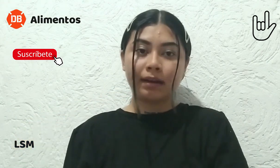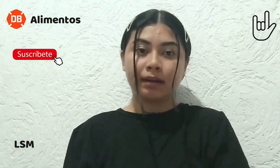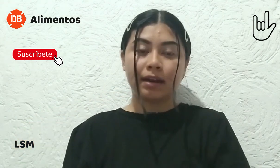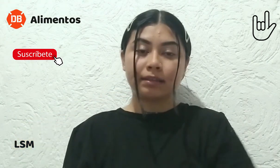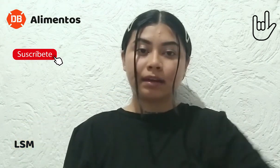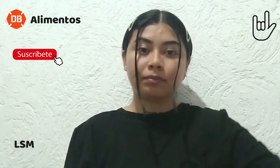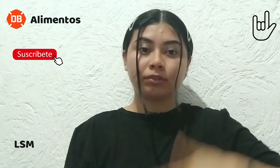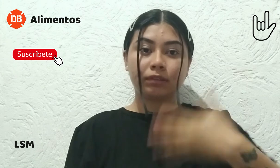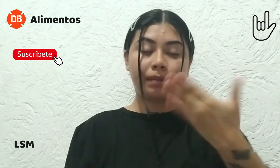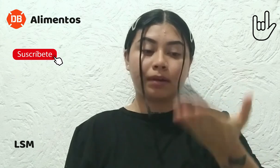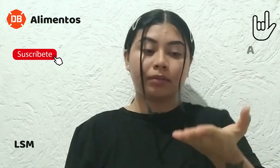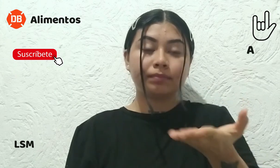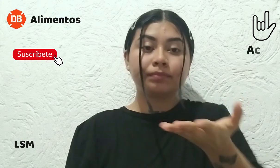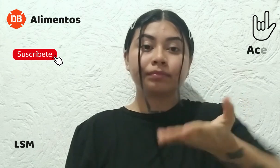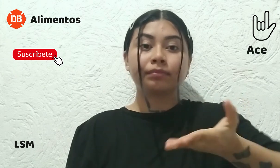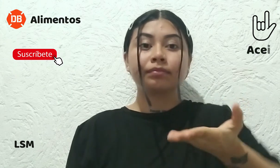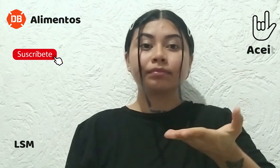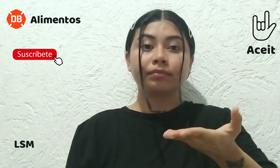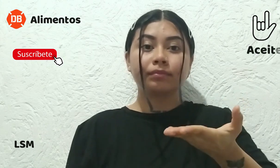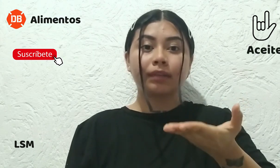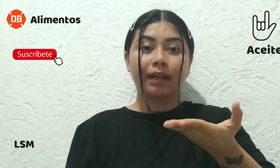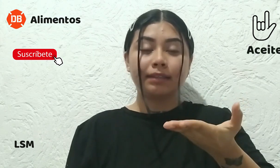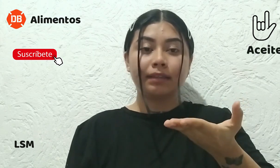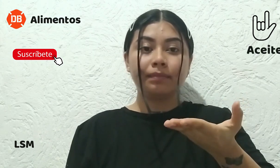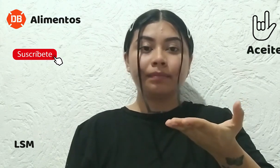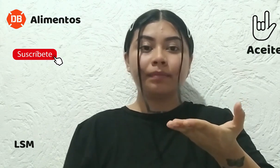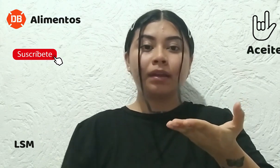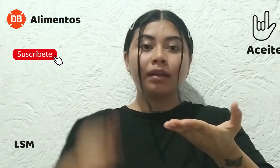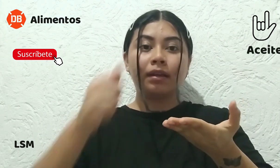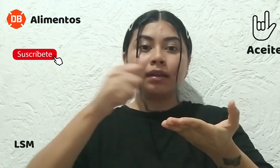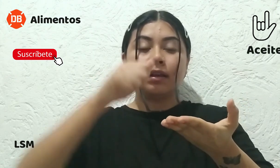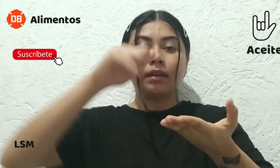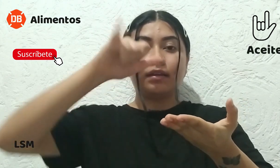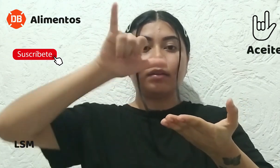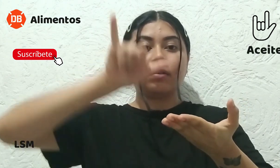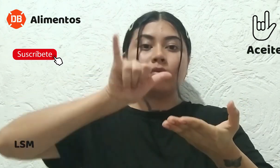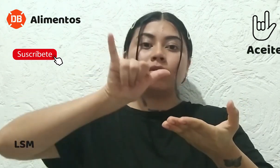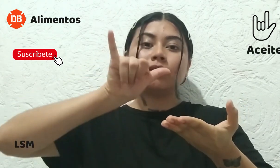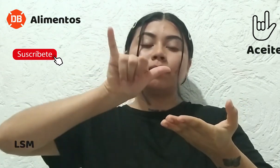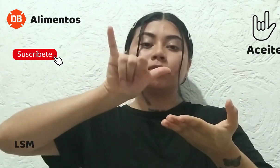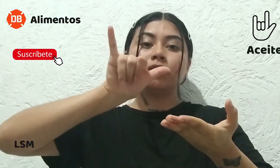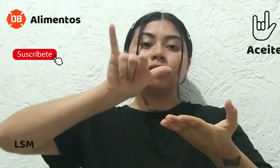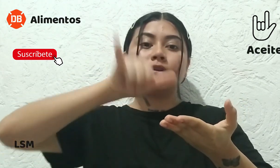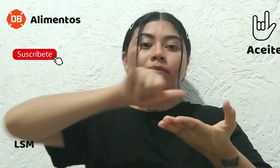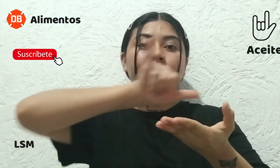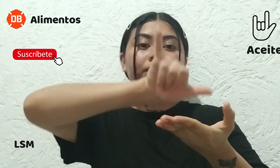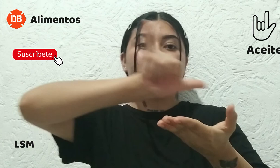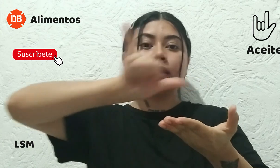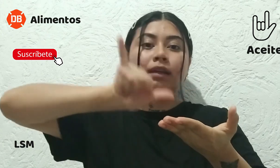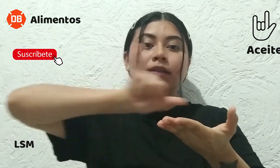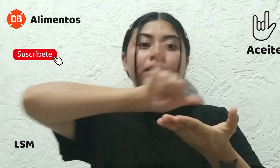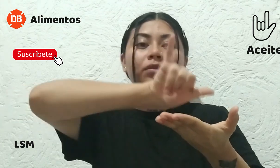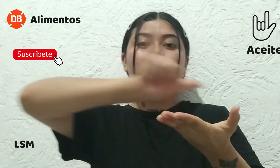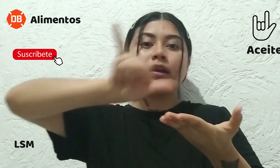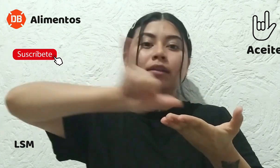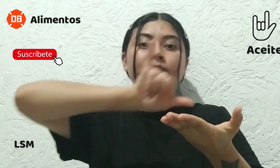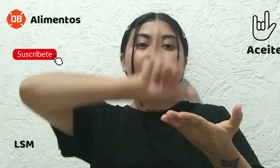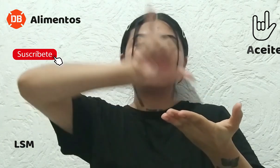realizaremos nuestra mano así, con esta posición y en circulares vamos a